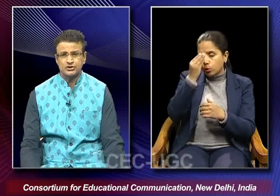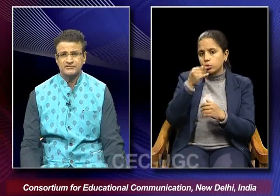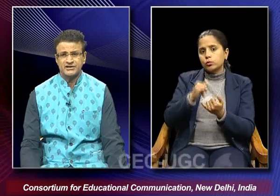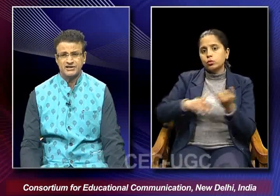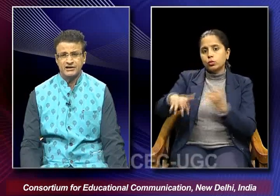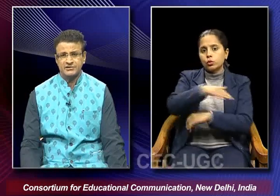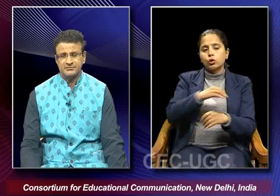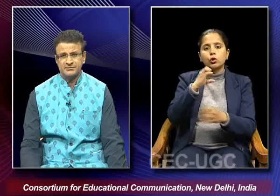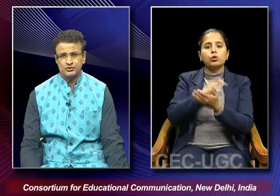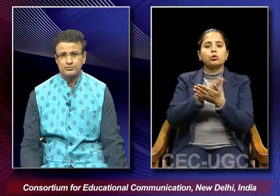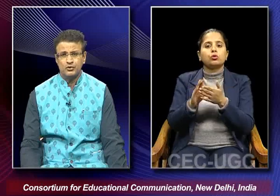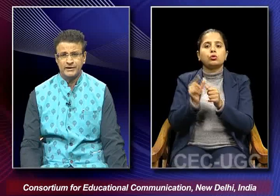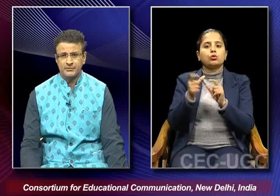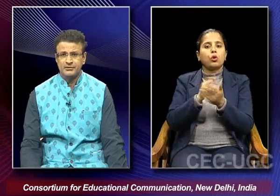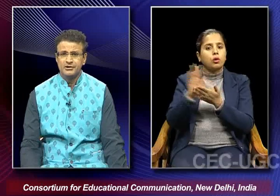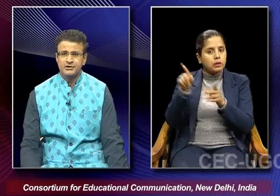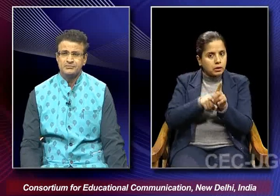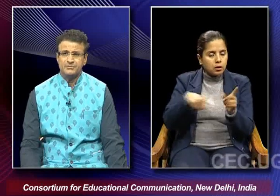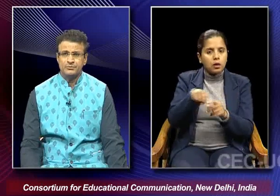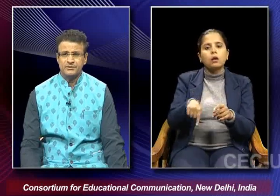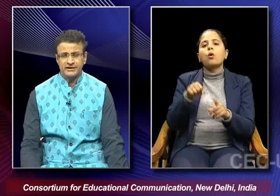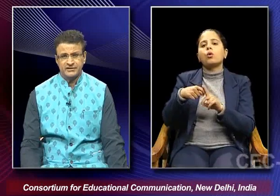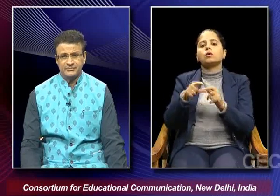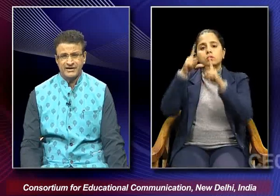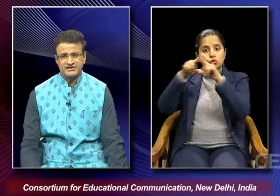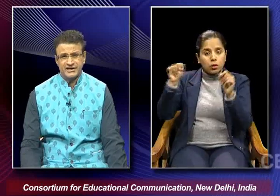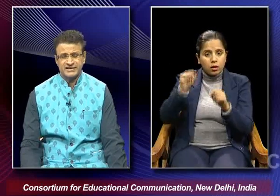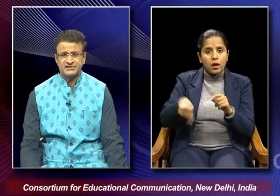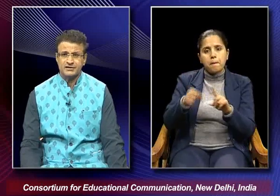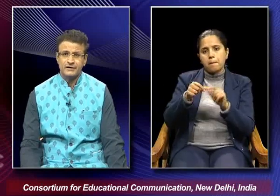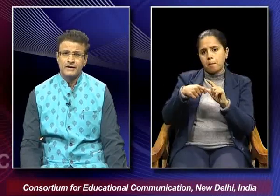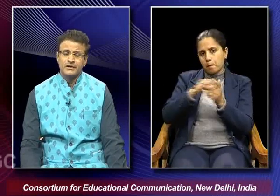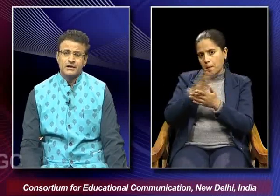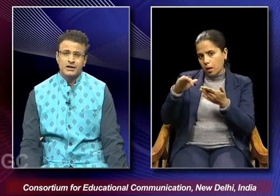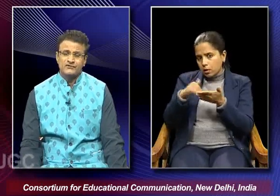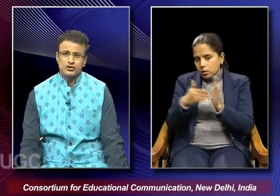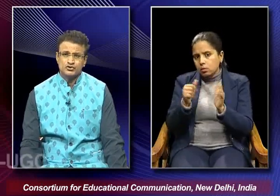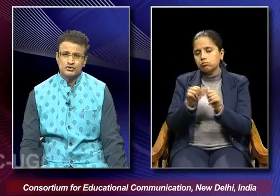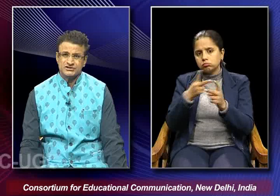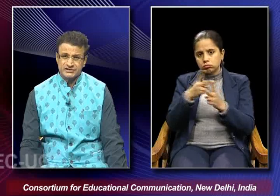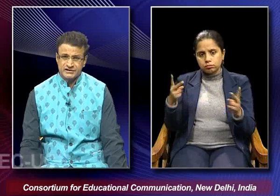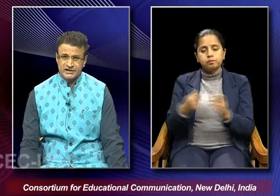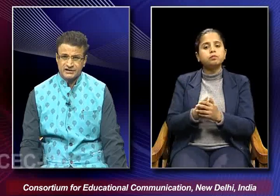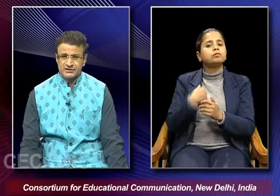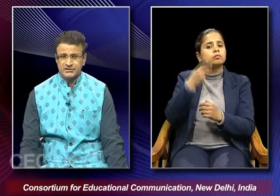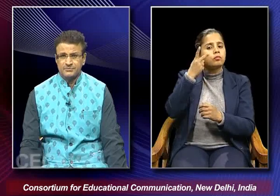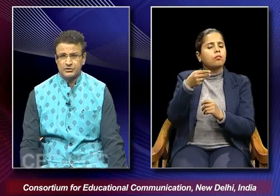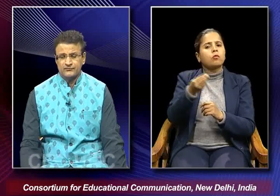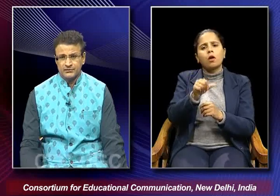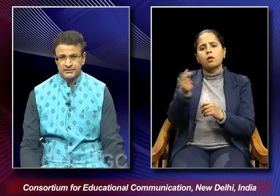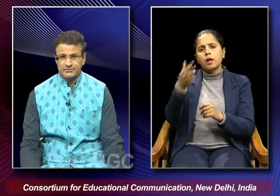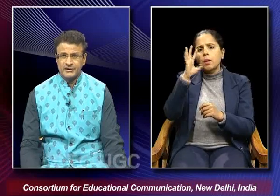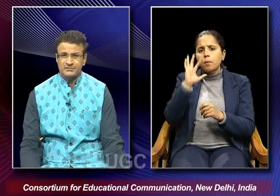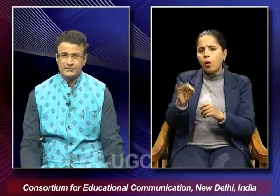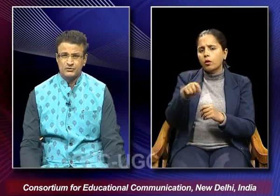like chawdhavi ka chand mere mehbub bahu begam mehbub ki mehendi pakiza etc we also see that another important